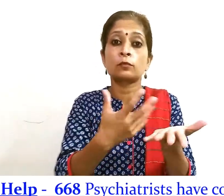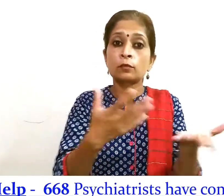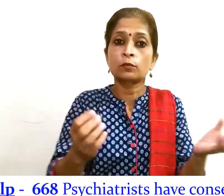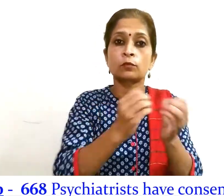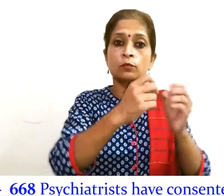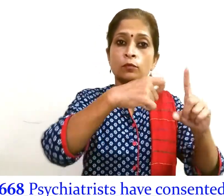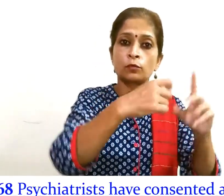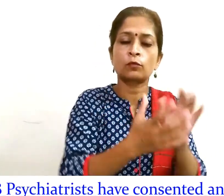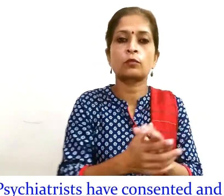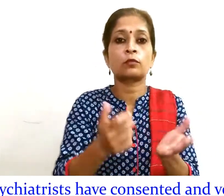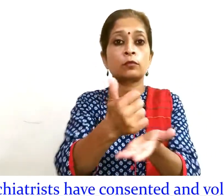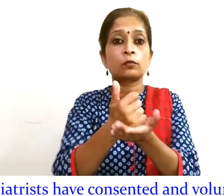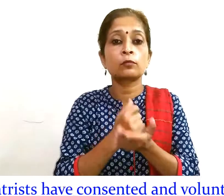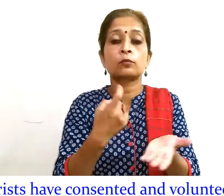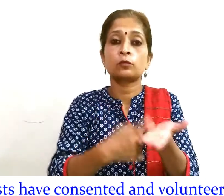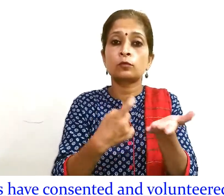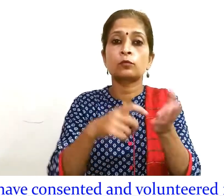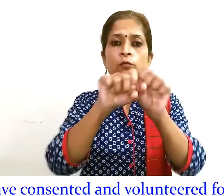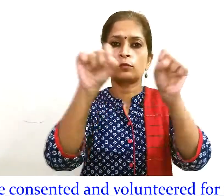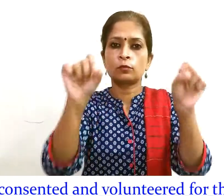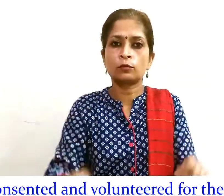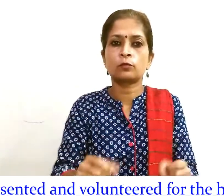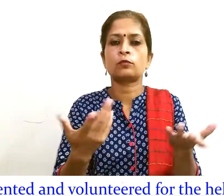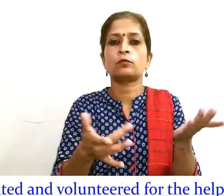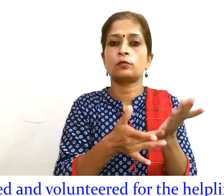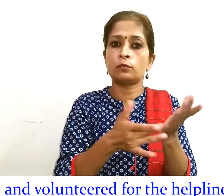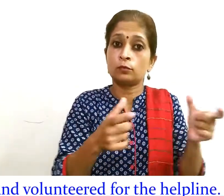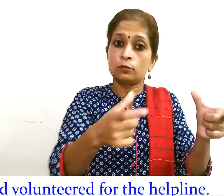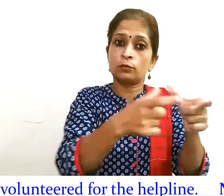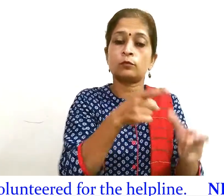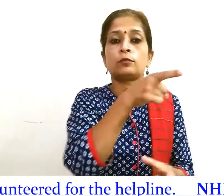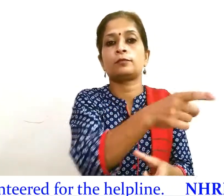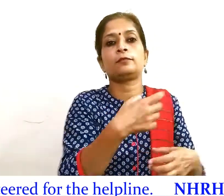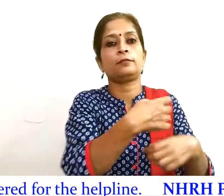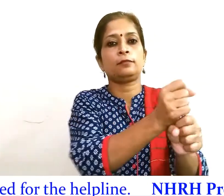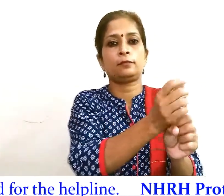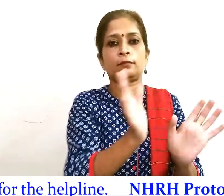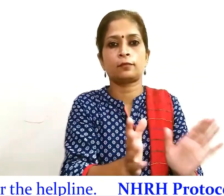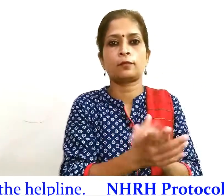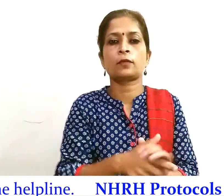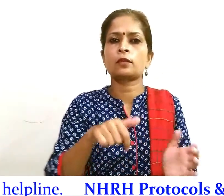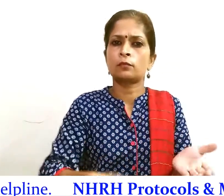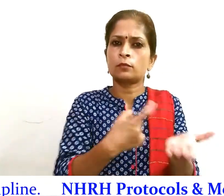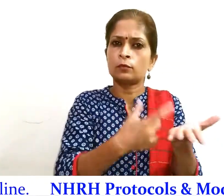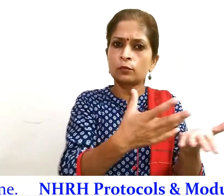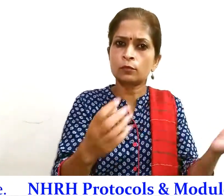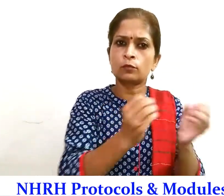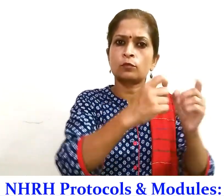हेल्पलाइन के प्रोटोकॉल और मॉडियूल्स तक्निकी सम्मिती द्वारा बनाई गए हैं. संसाधन पुस्थिका